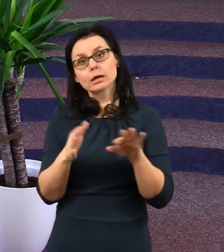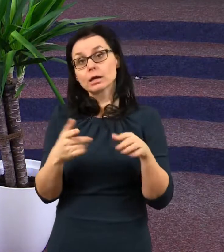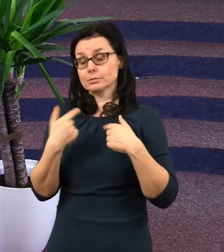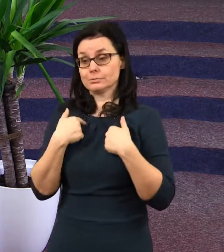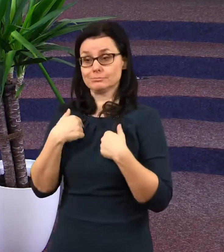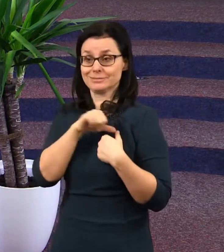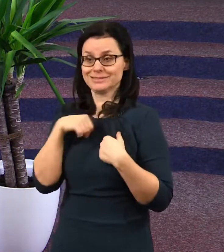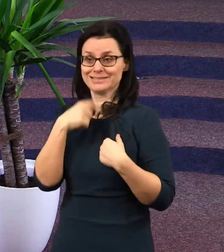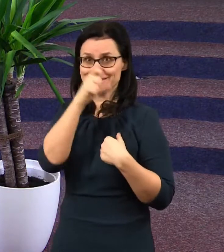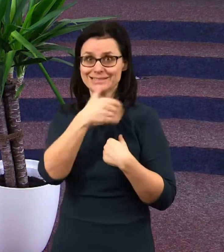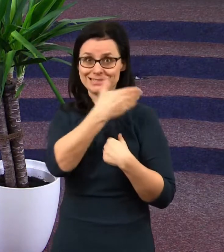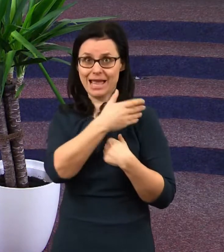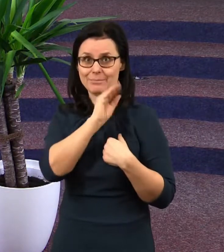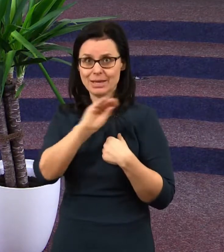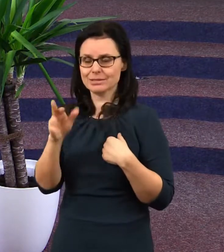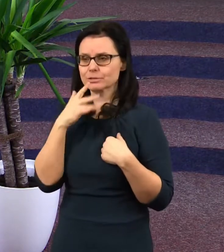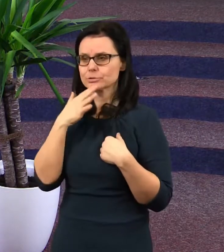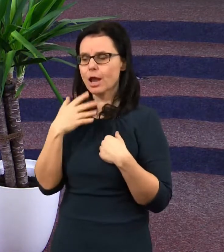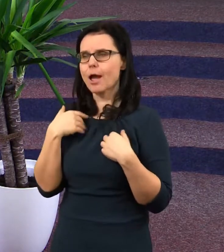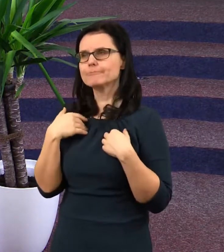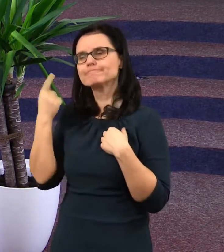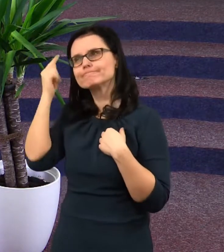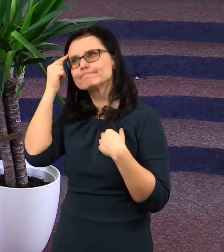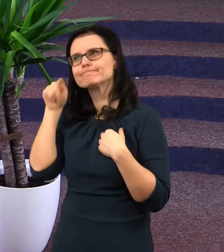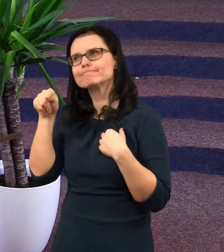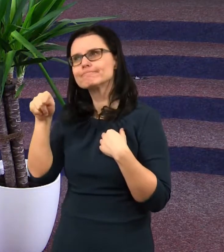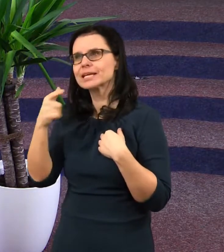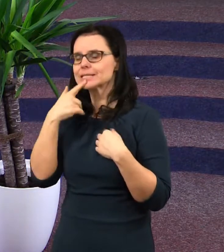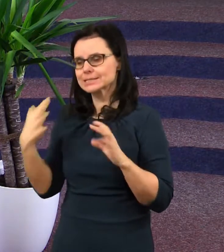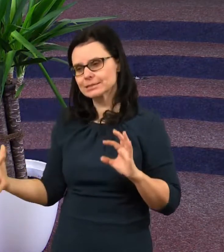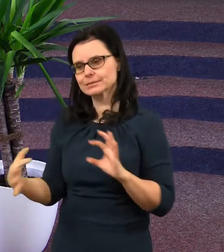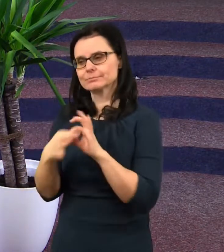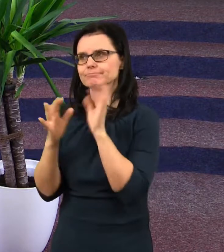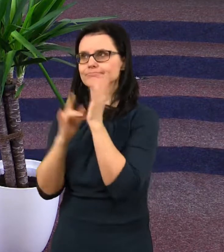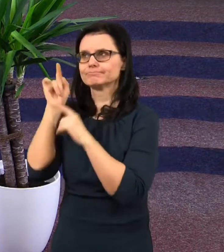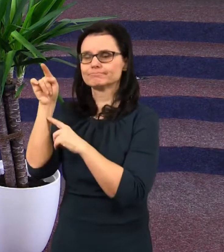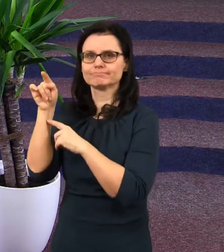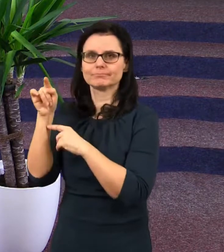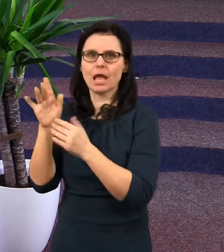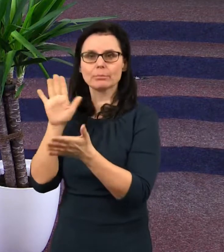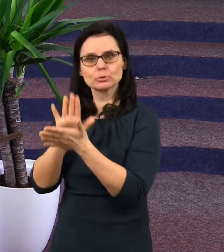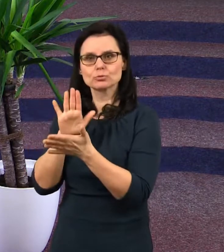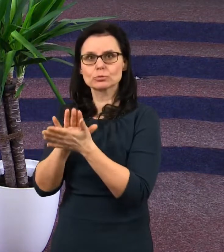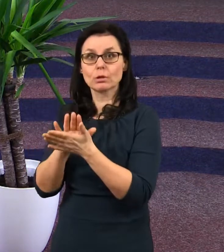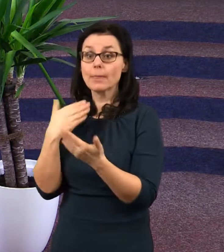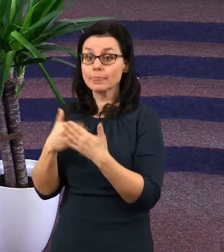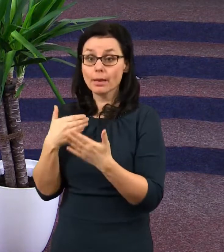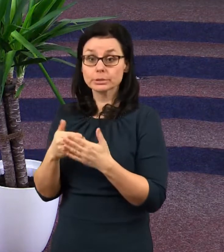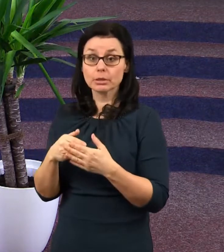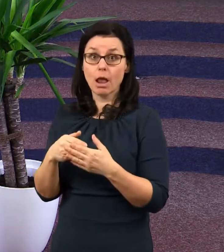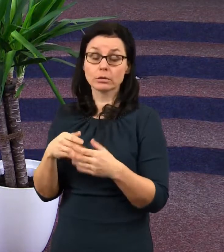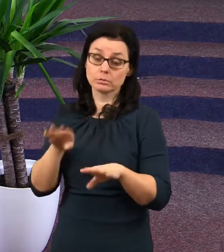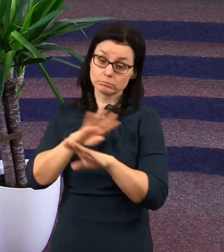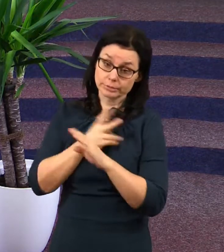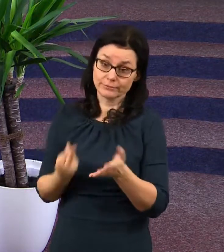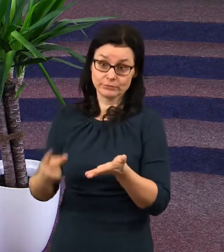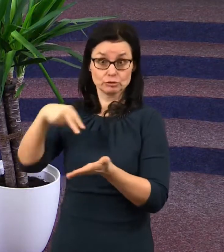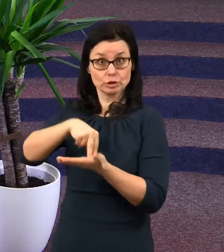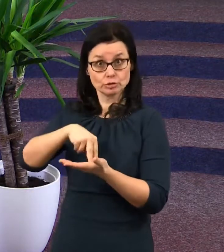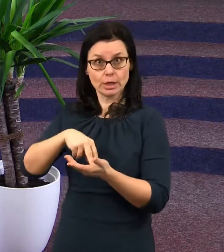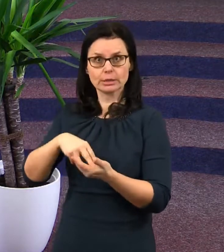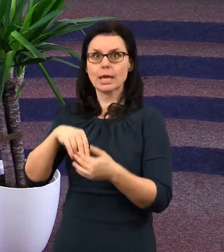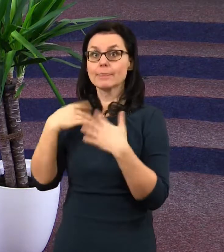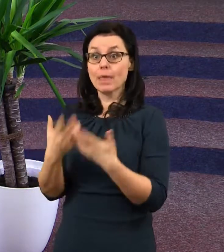povzbuzovat Božím slovem, abych nechyběl mezi buď to těmi vzkříšenými, anebo proměněnými,